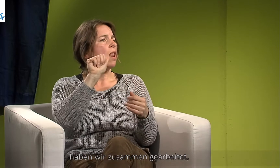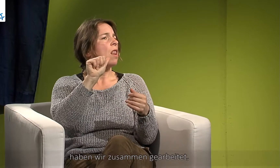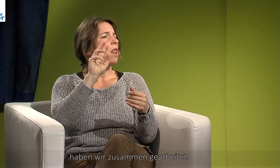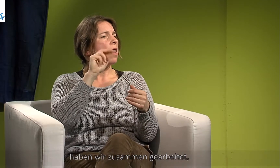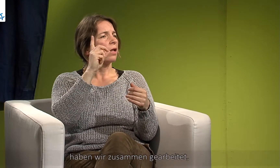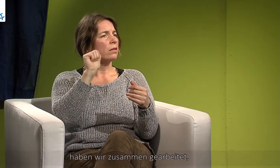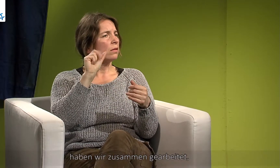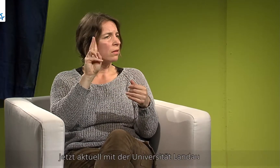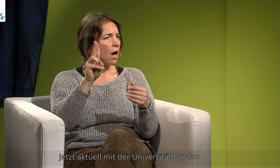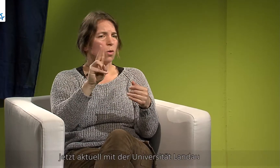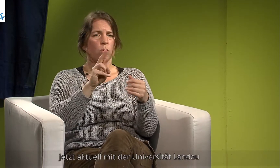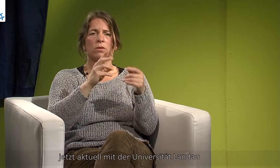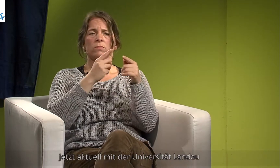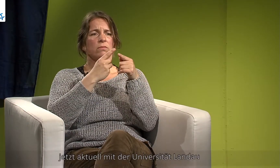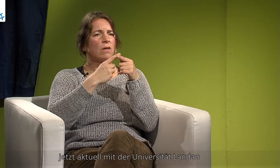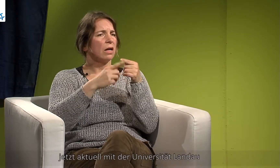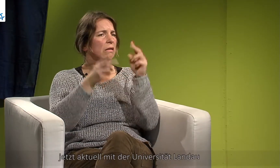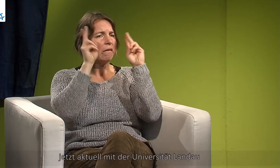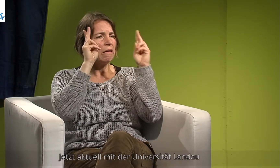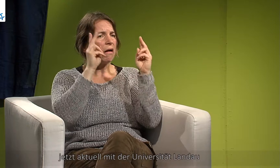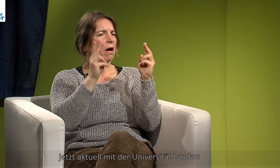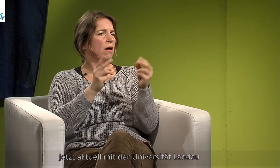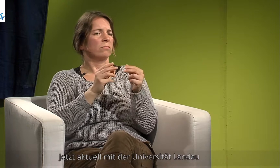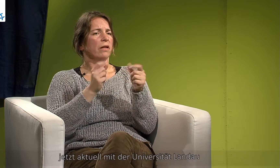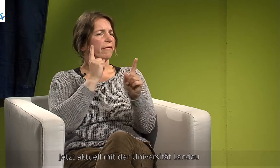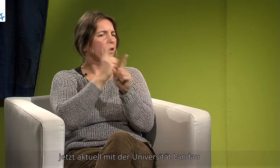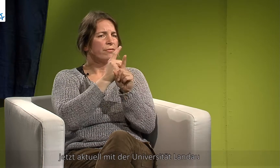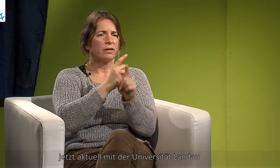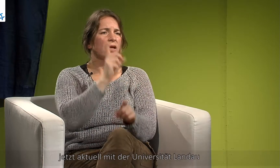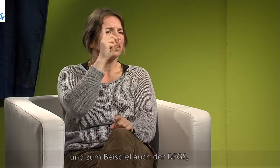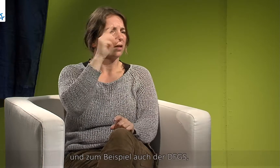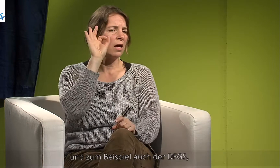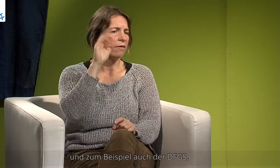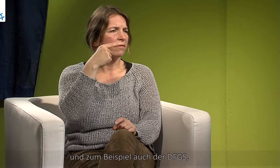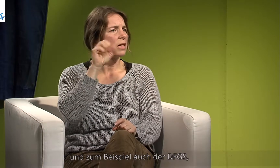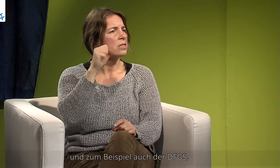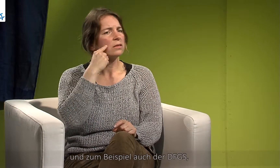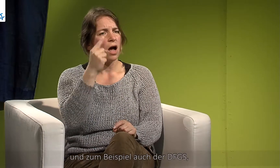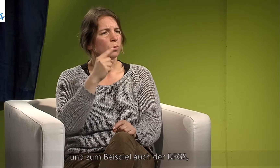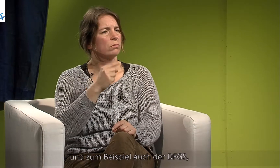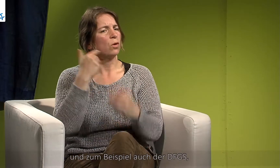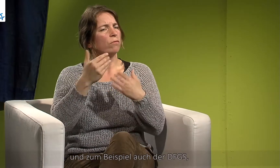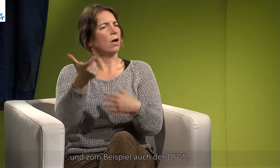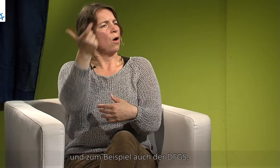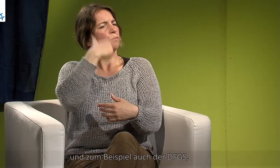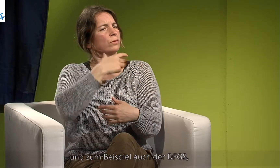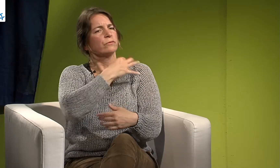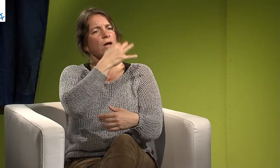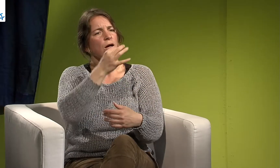zusammengearbeitet, jetzt aktuell mit der ONI Landau und zum Beispiel auch die DFGS, vom